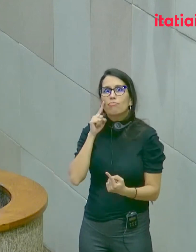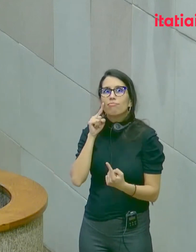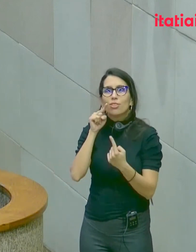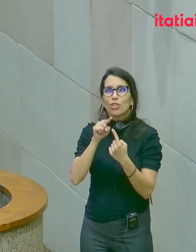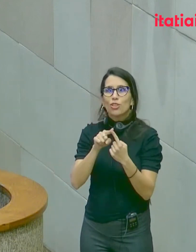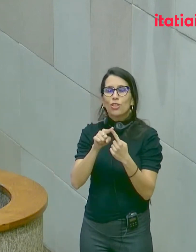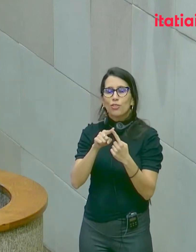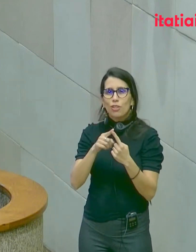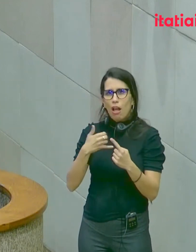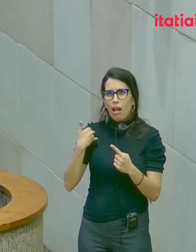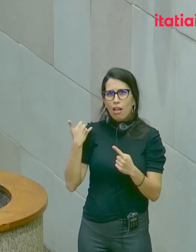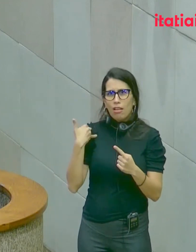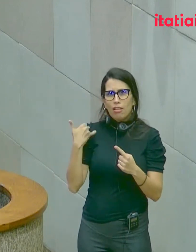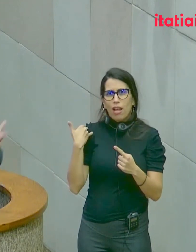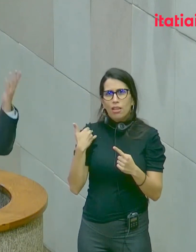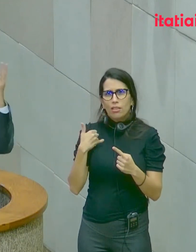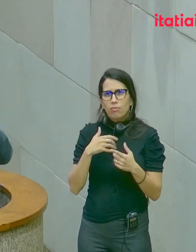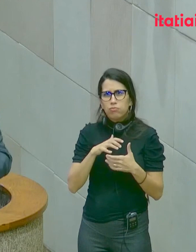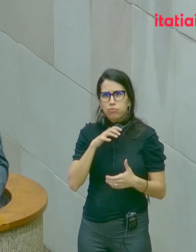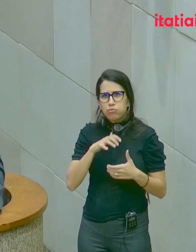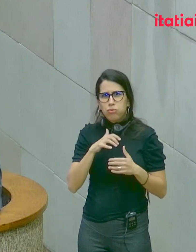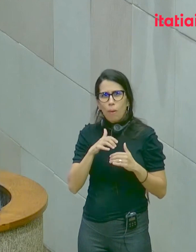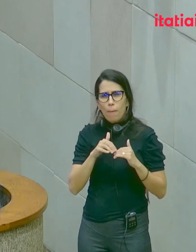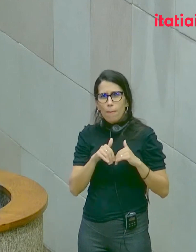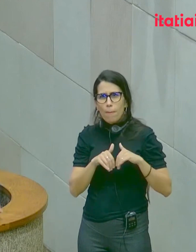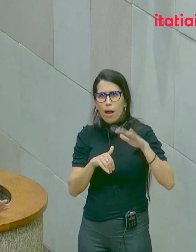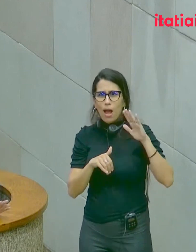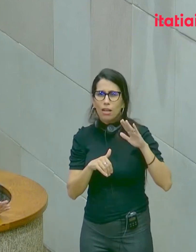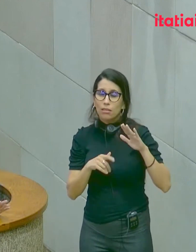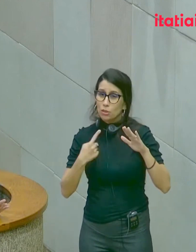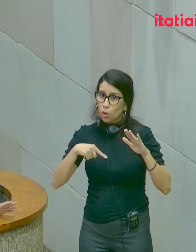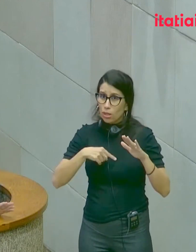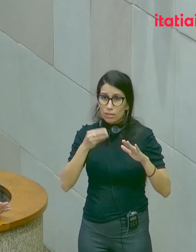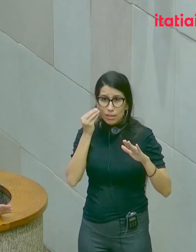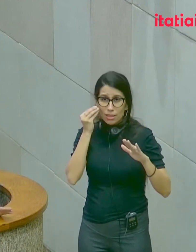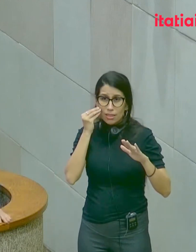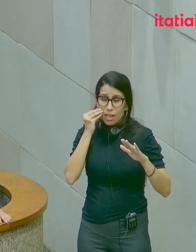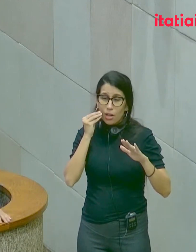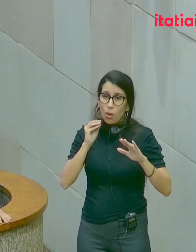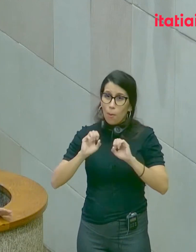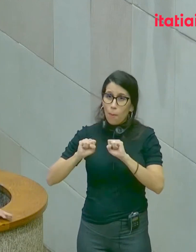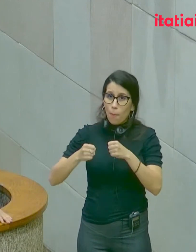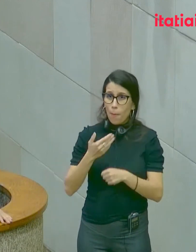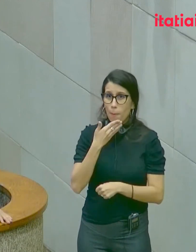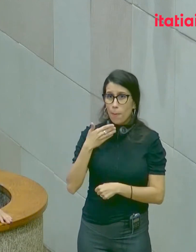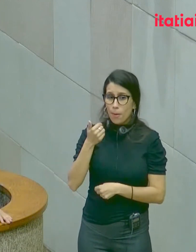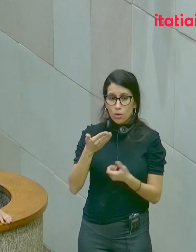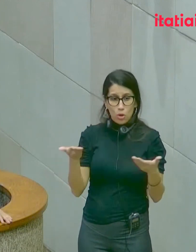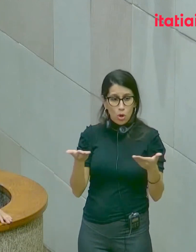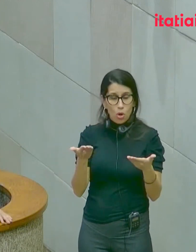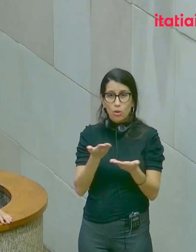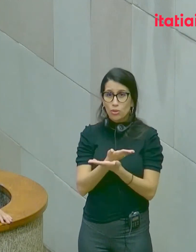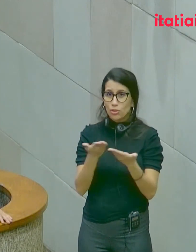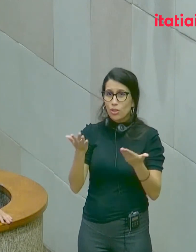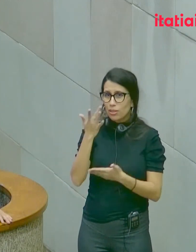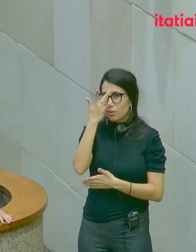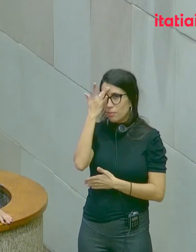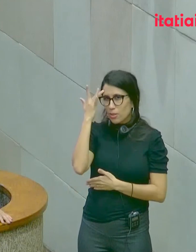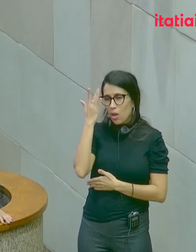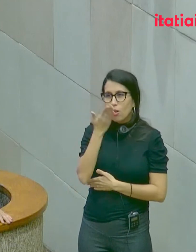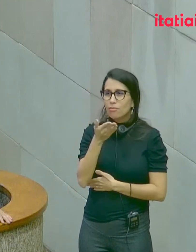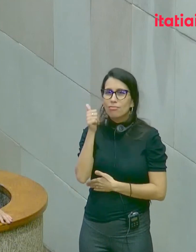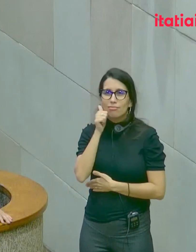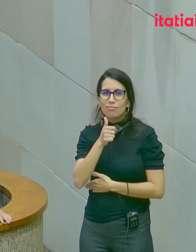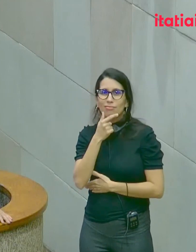o melhor. Tentamos fazer o melhor. Hoje, as senhoras e os senhores, todos, nossos queridos, colegas, companheiros,